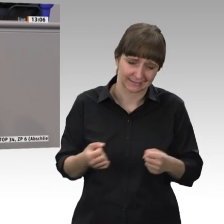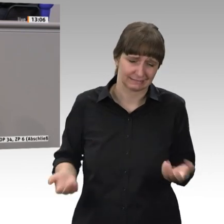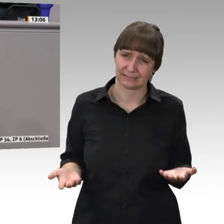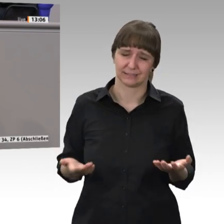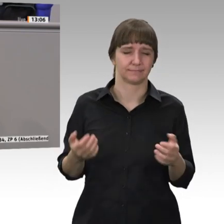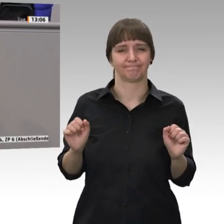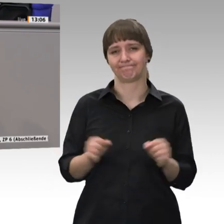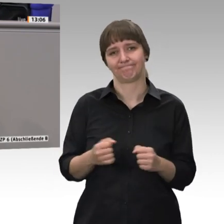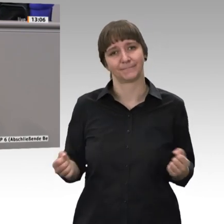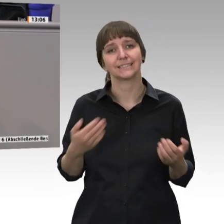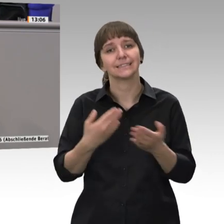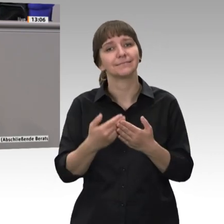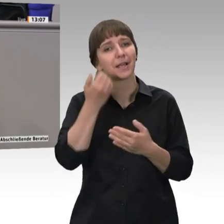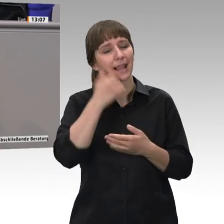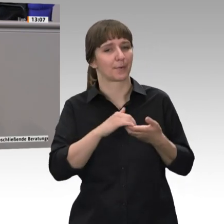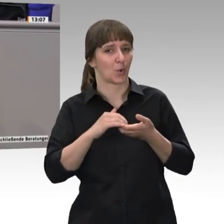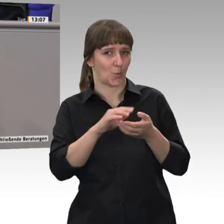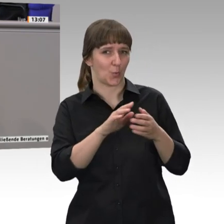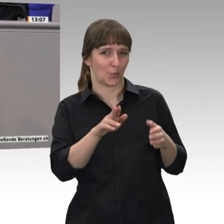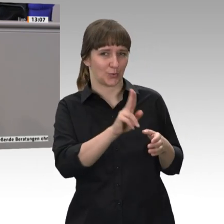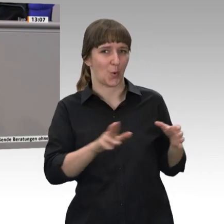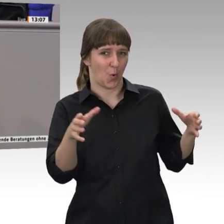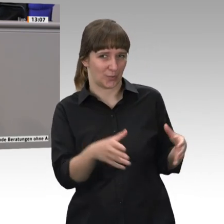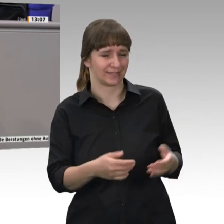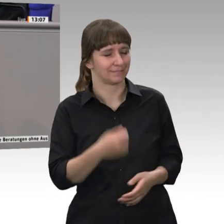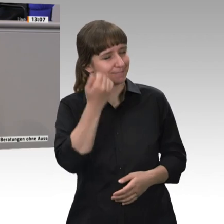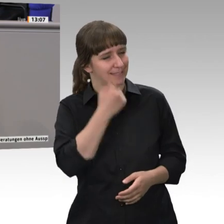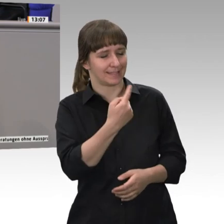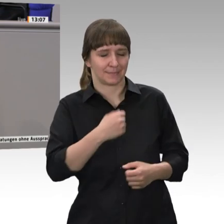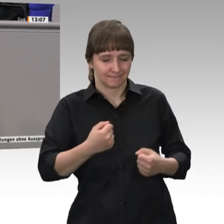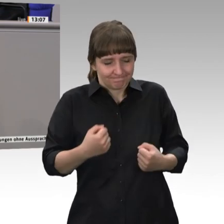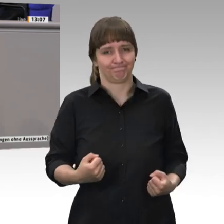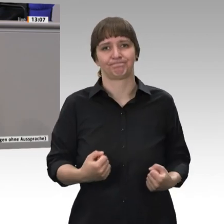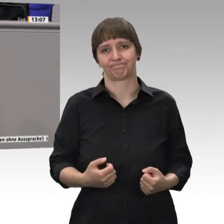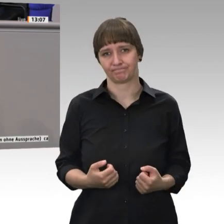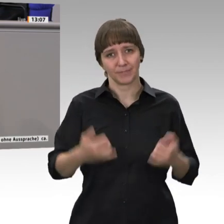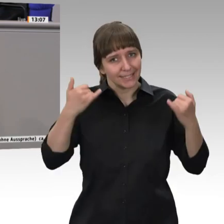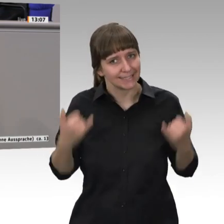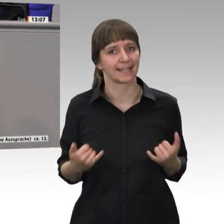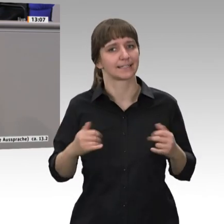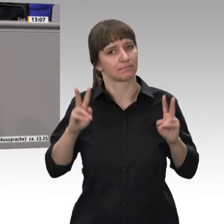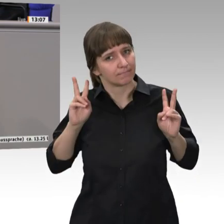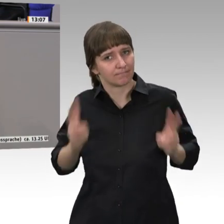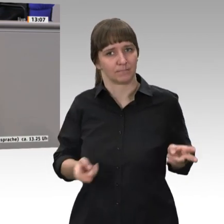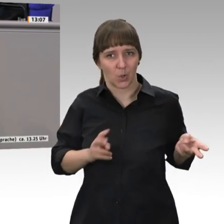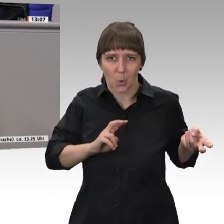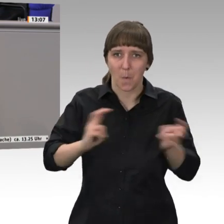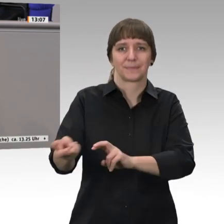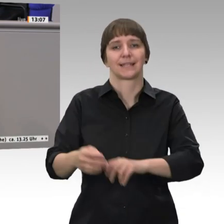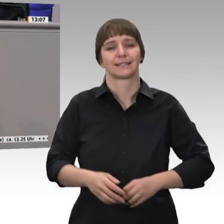liebe Unionen, sage ich, gebt euch einen Ruck. Lasst uns das jetzt durchziehen. Wir beschließen vor der